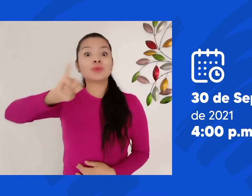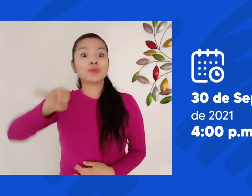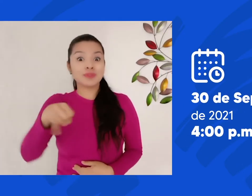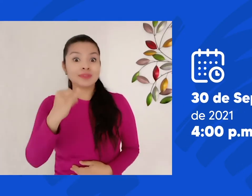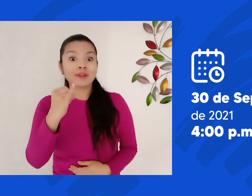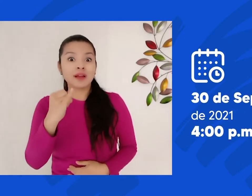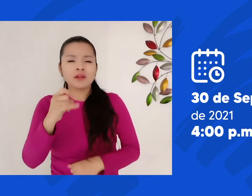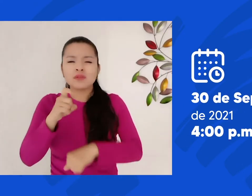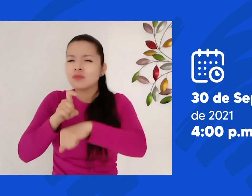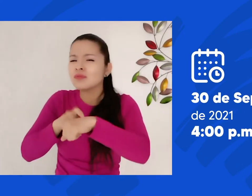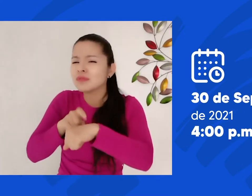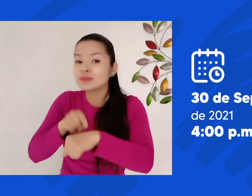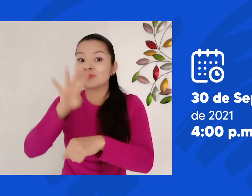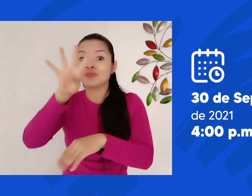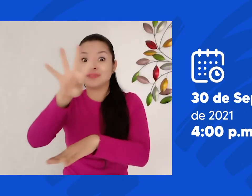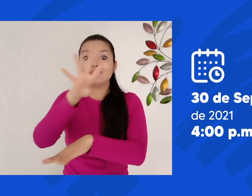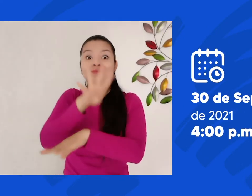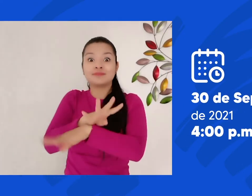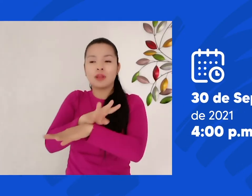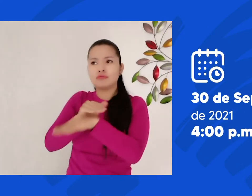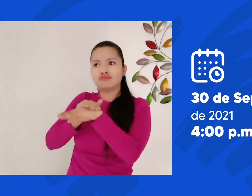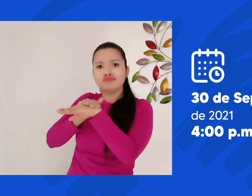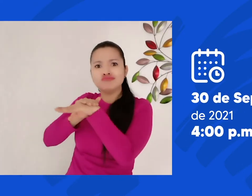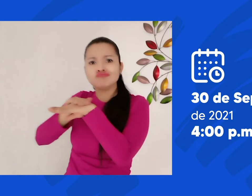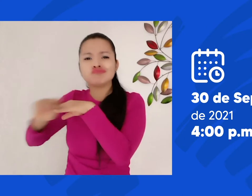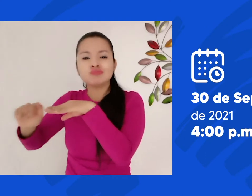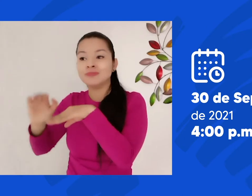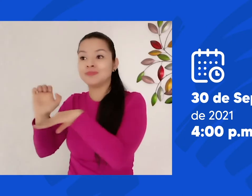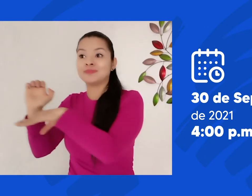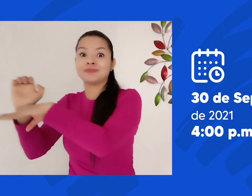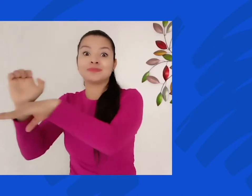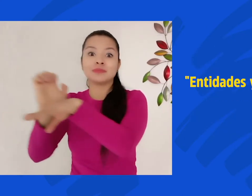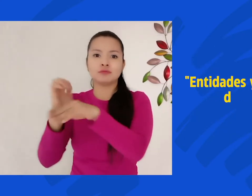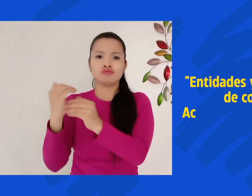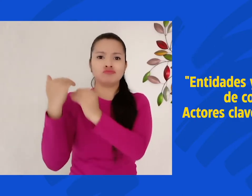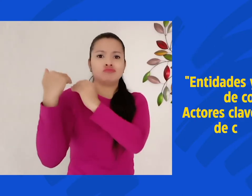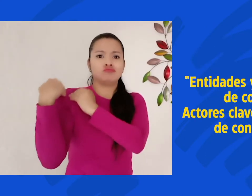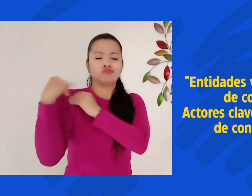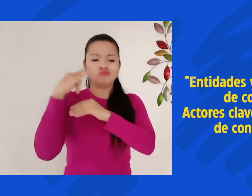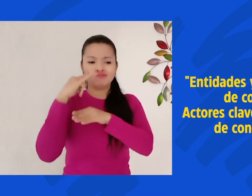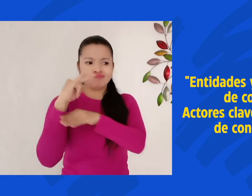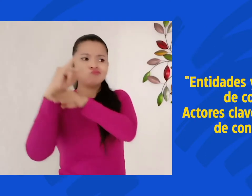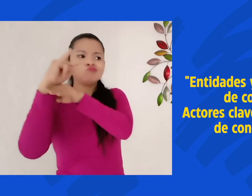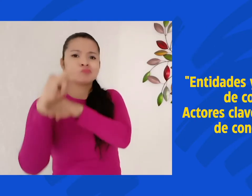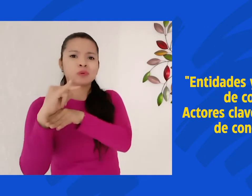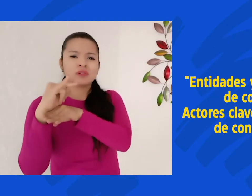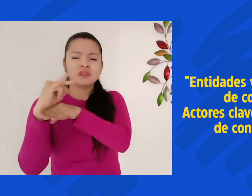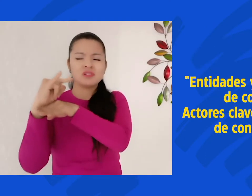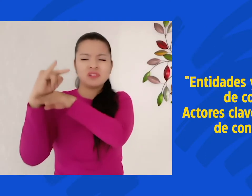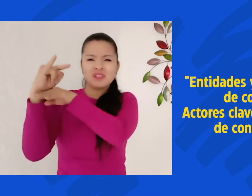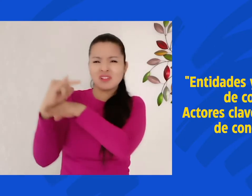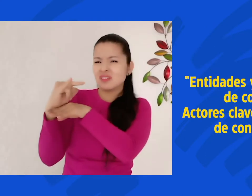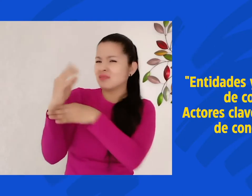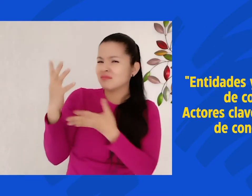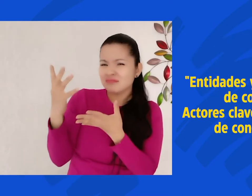a las 4 de la tarde, un webinario con las entidades de control, como